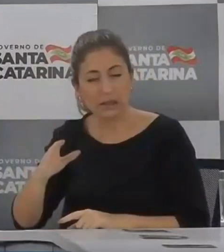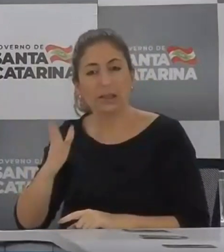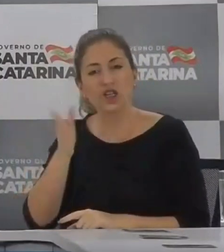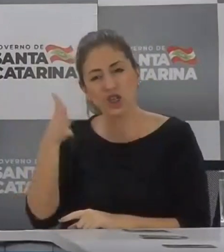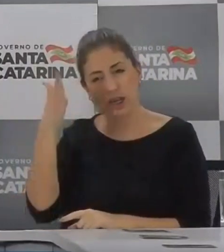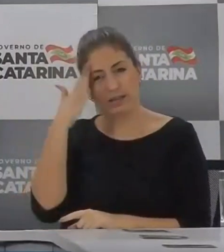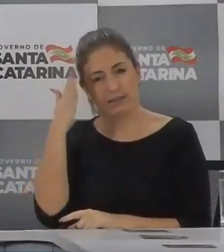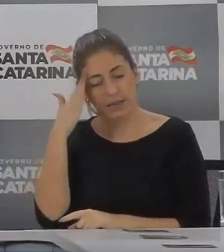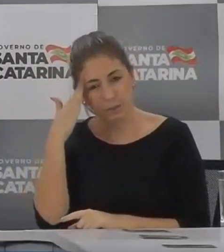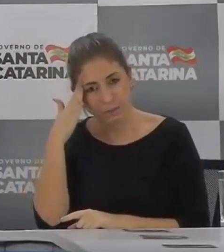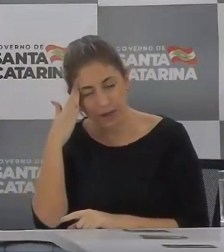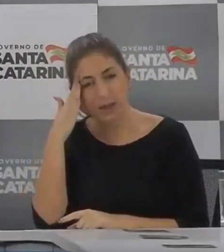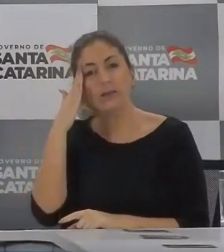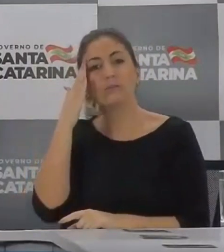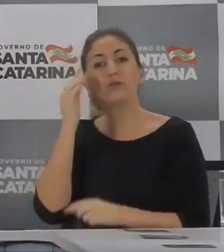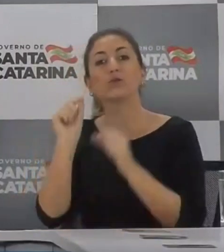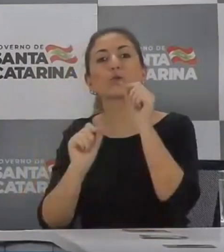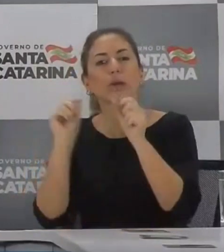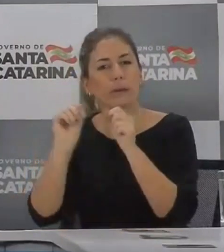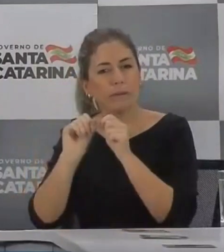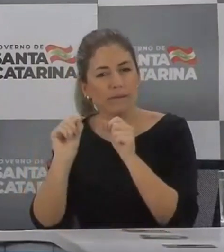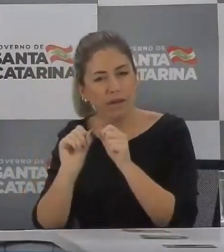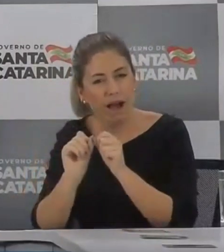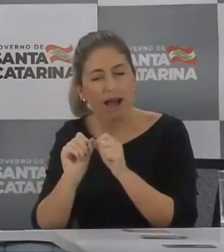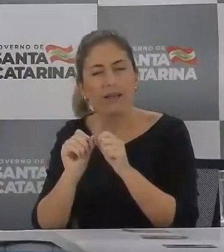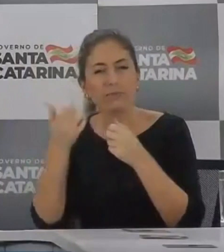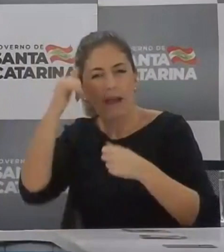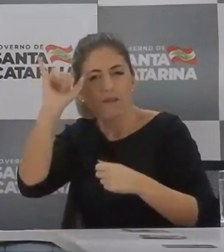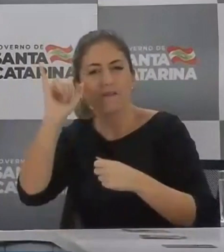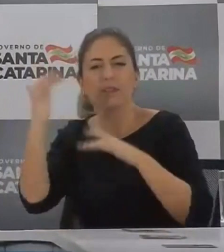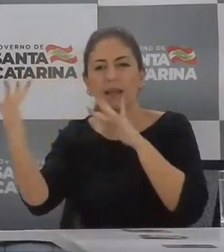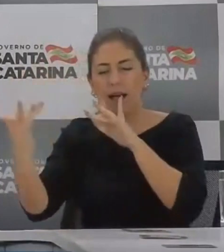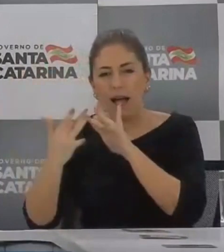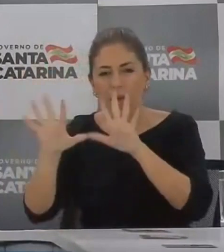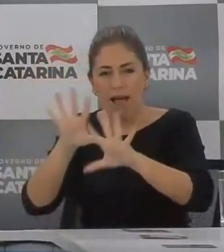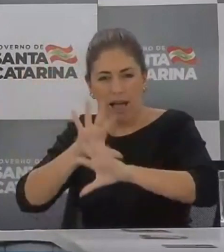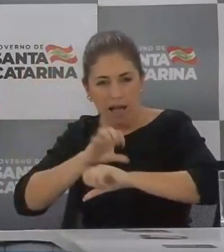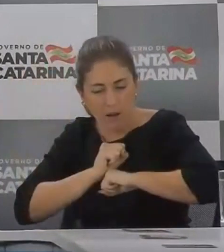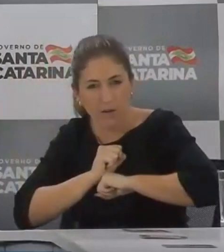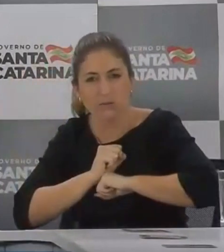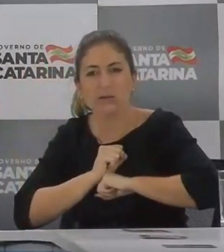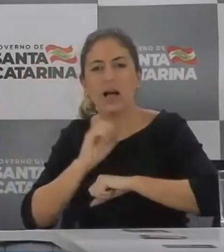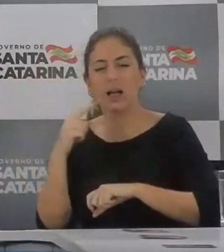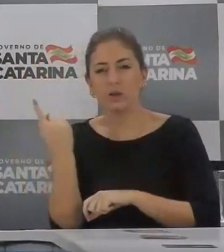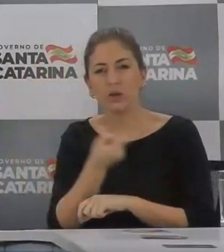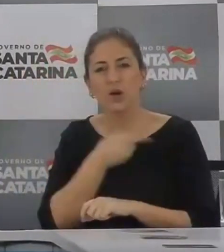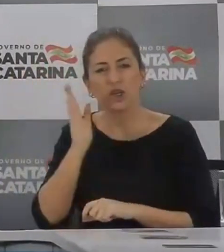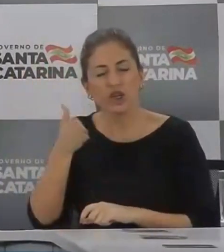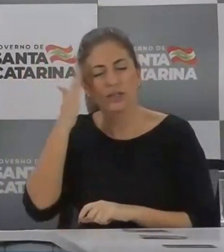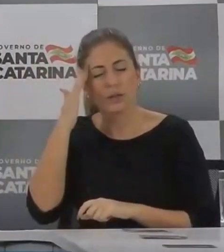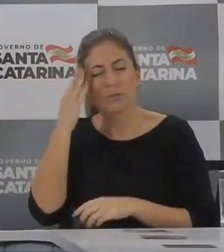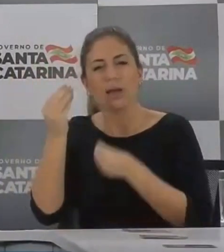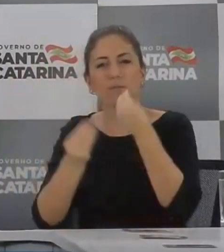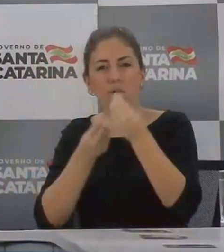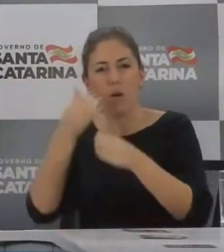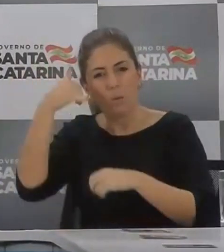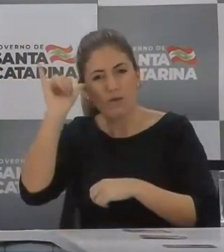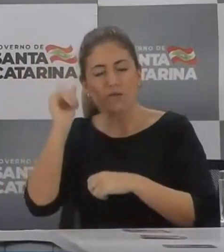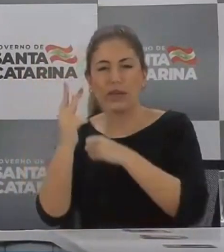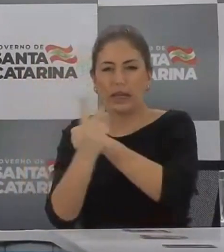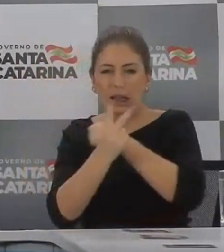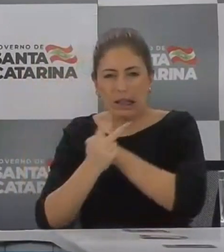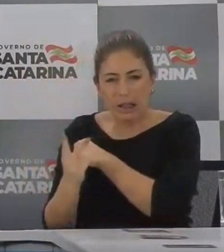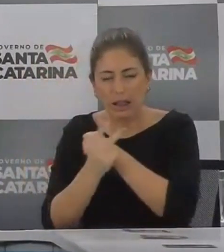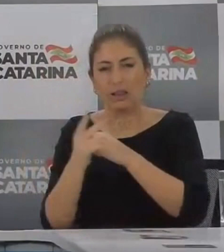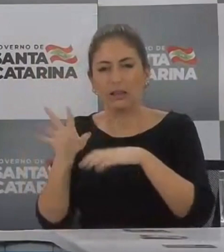do tipo de pessoas, do perfil das pessoas que são mais vulneráveis, que ele precisa proteger e atuar de forma muito segura.